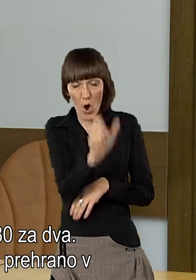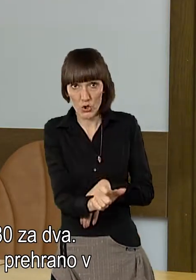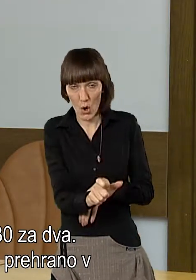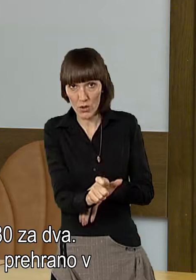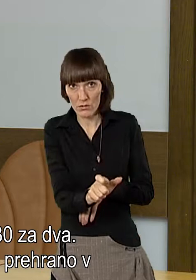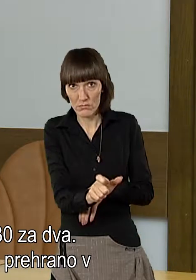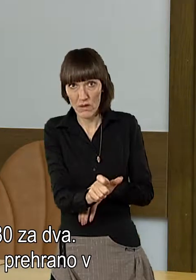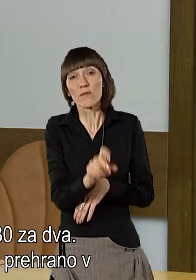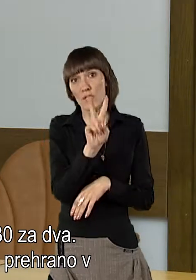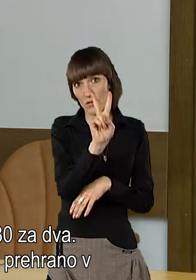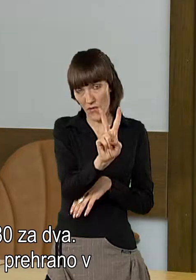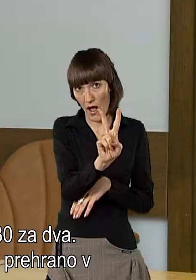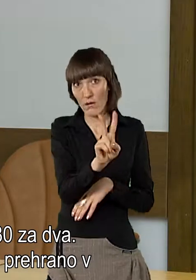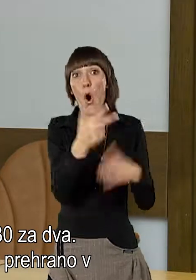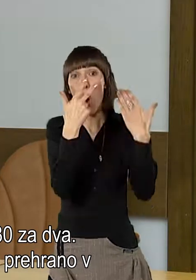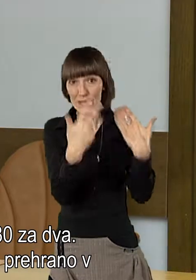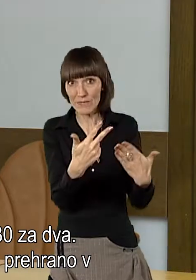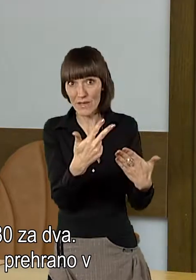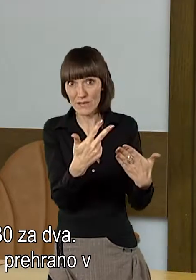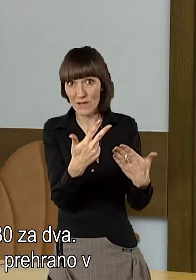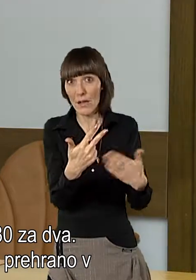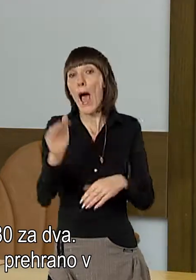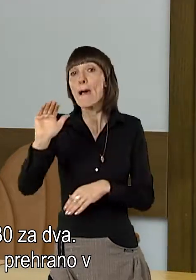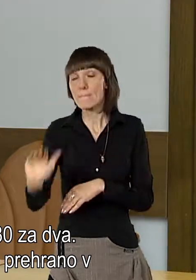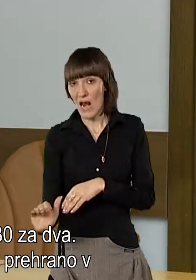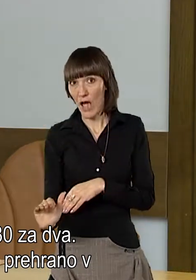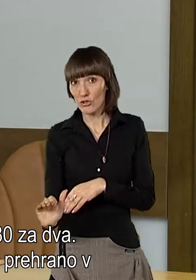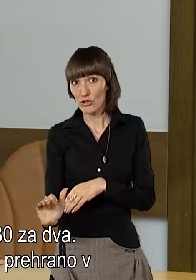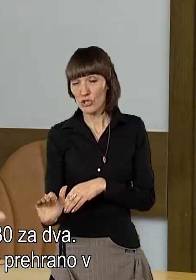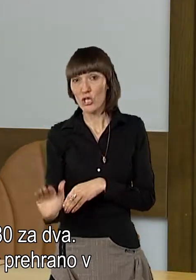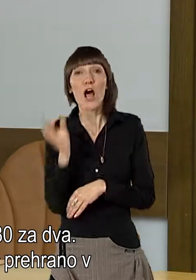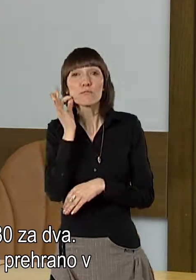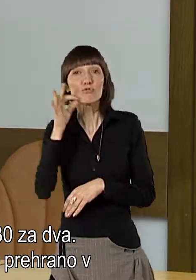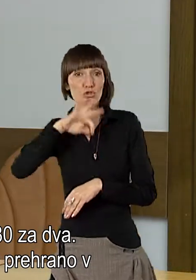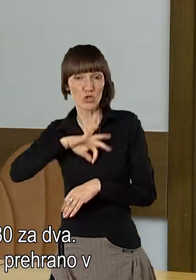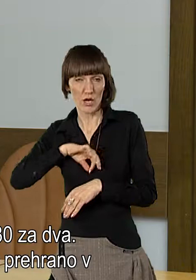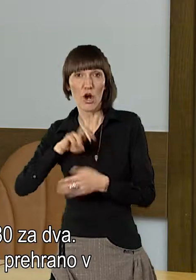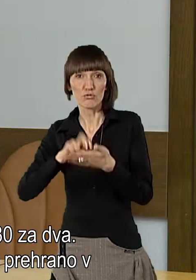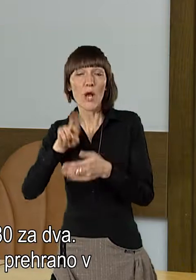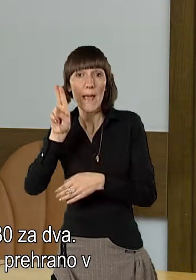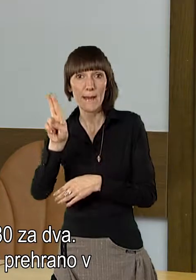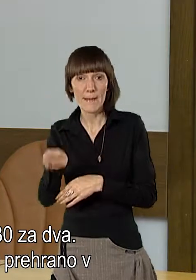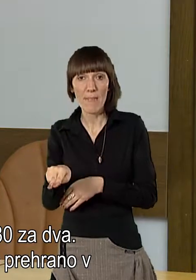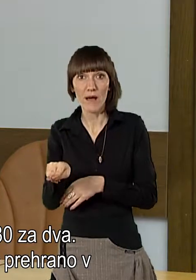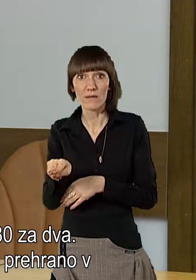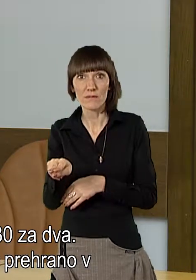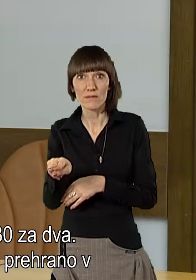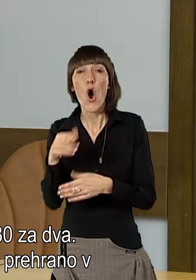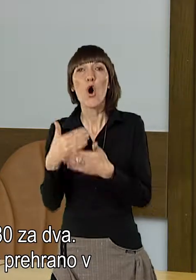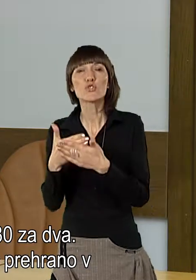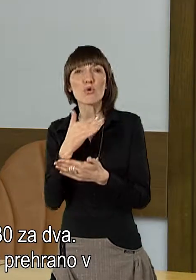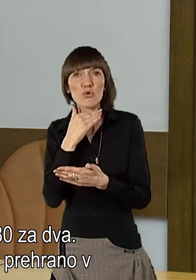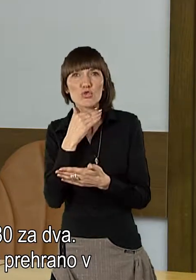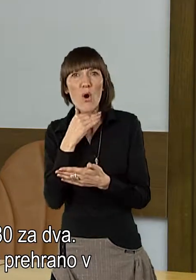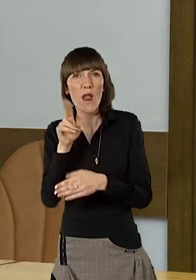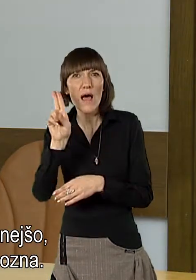otroka, v bistvu 280 evrov, mlajša hčeraj ima še vedno, v bistvu, bom rekla,